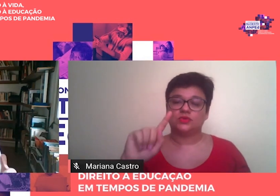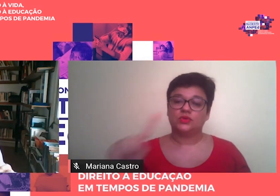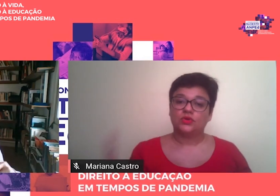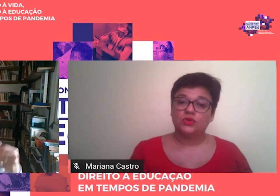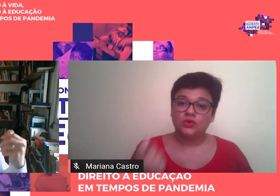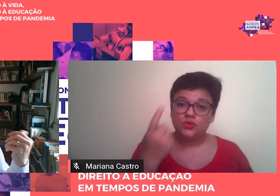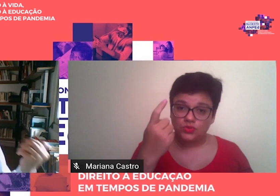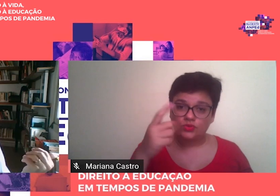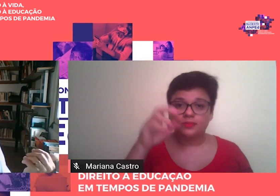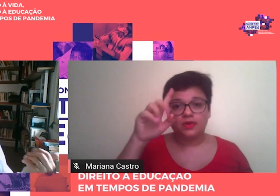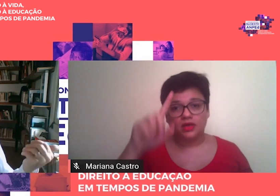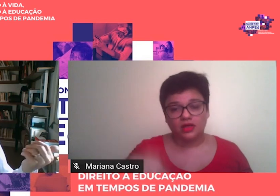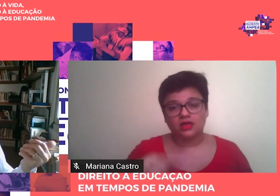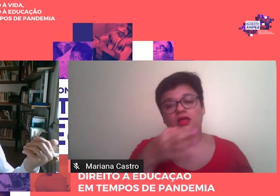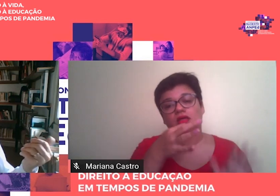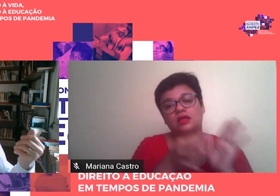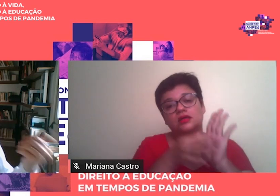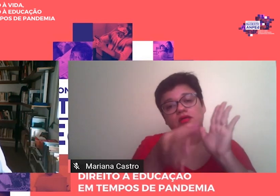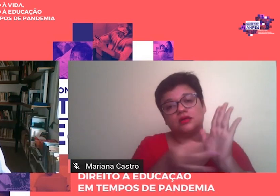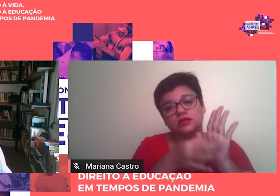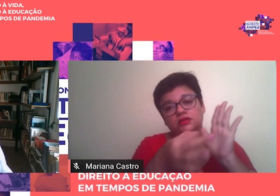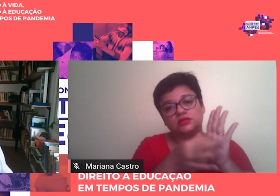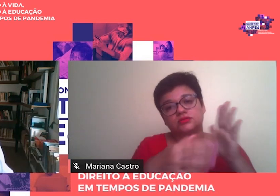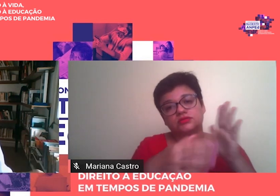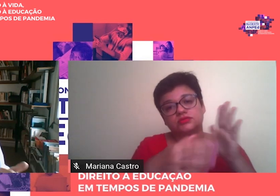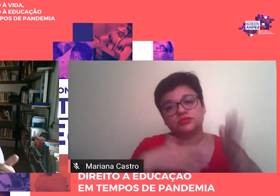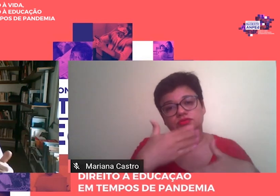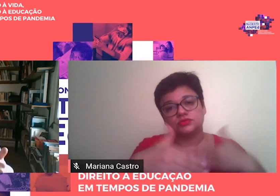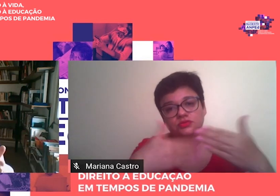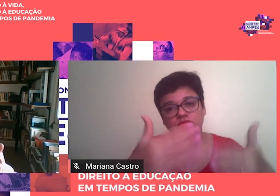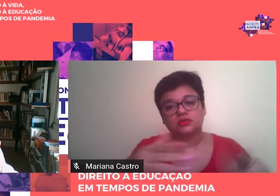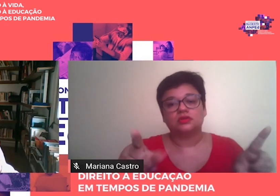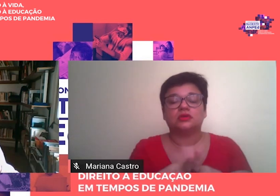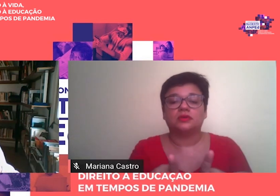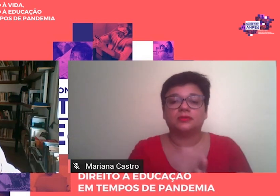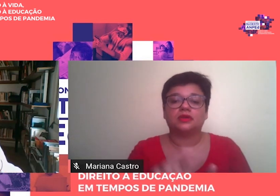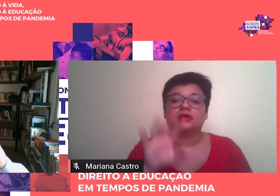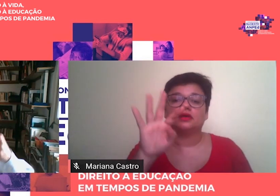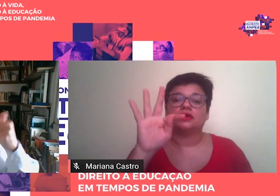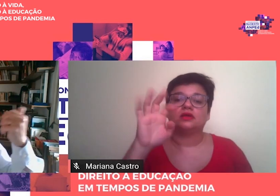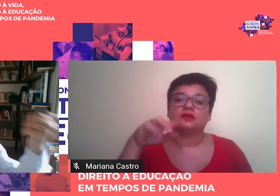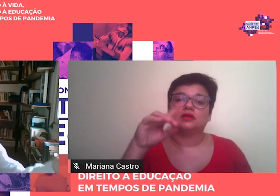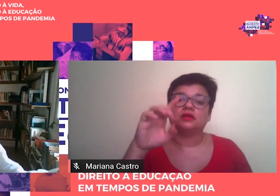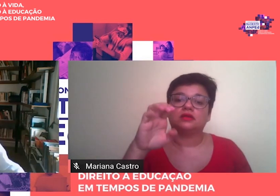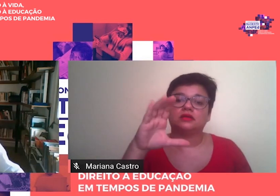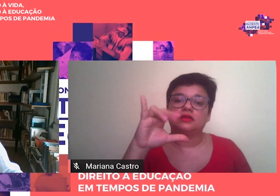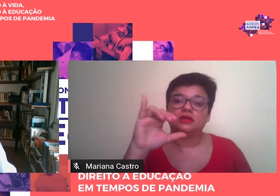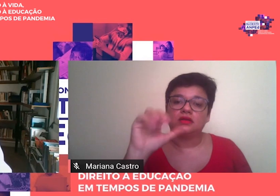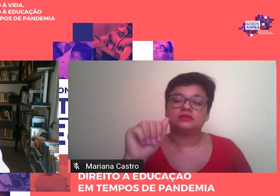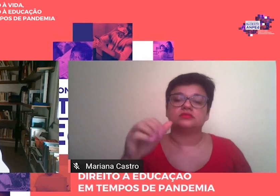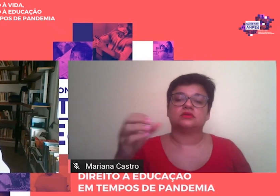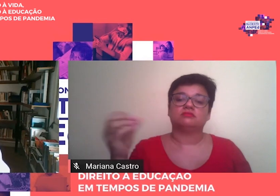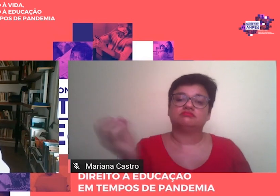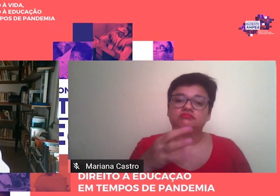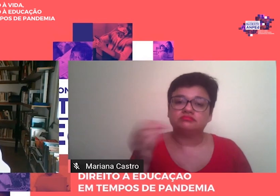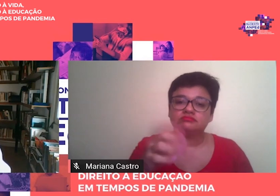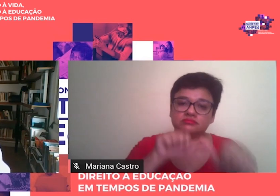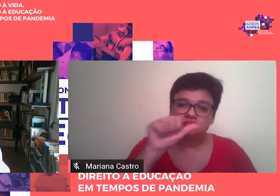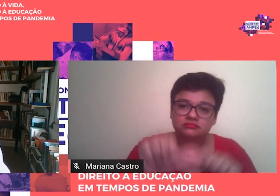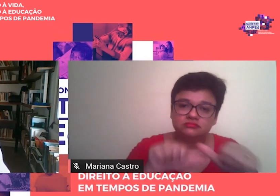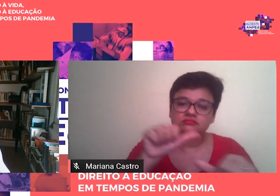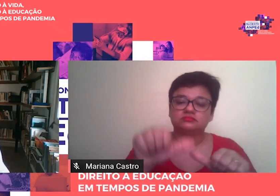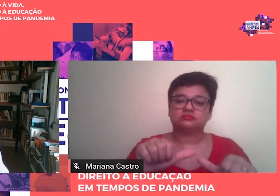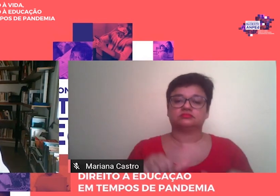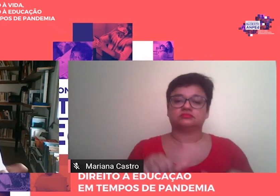momentos, eu falo em tendência tradicional, em tendência renovadora, em tendência crítico-reprodutivista,